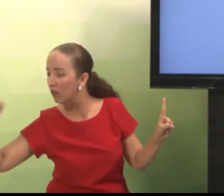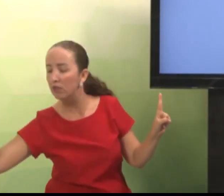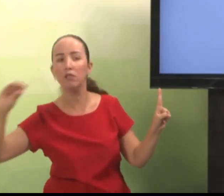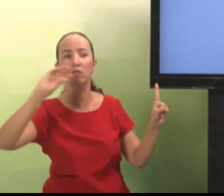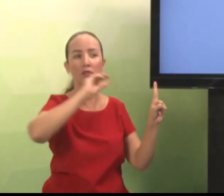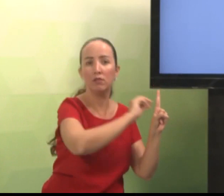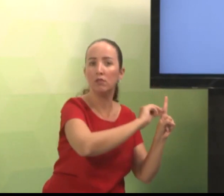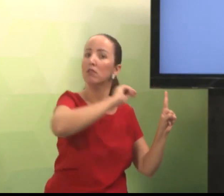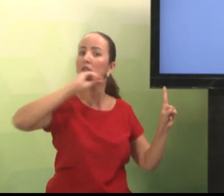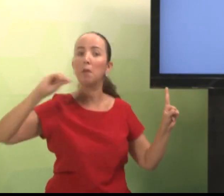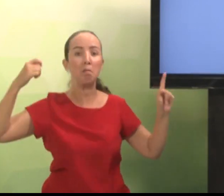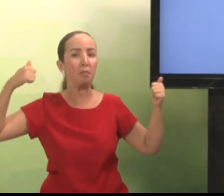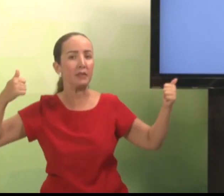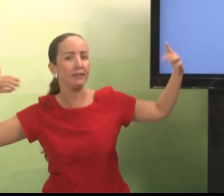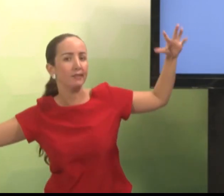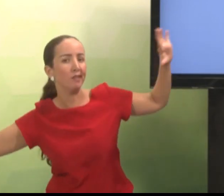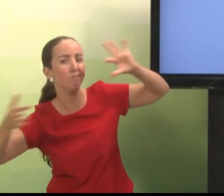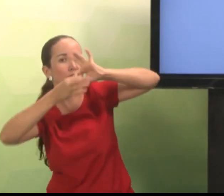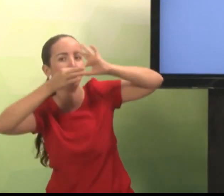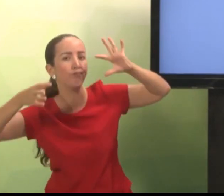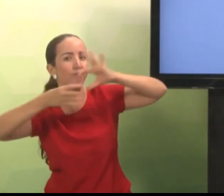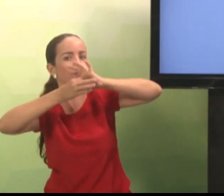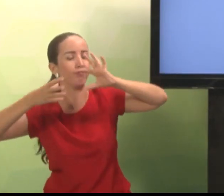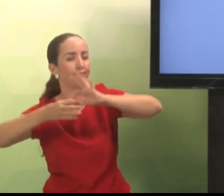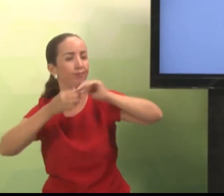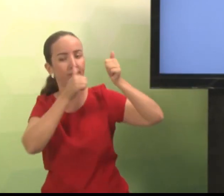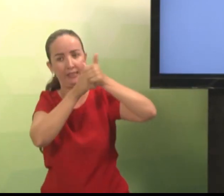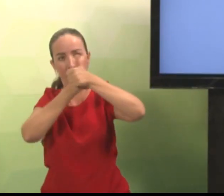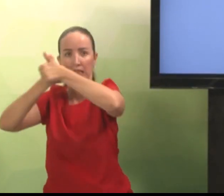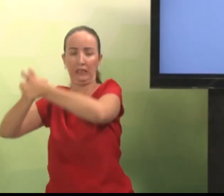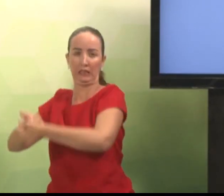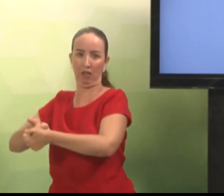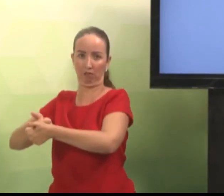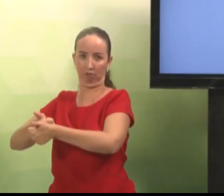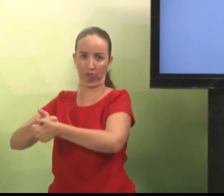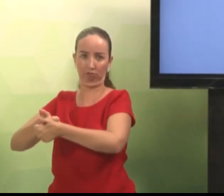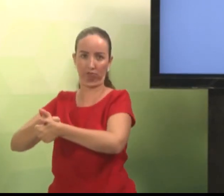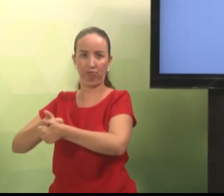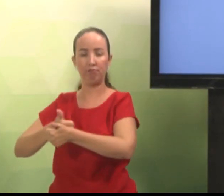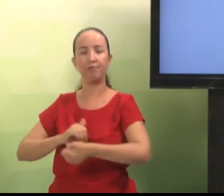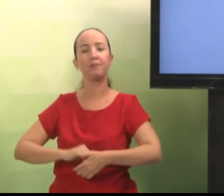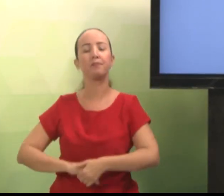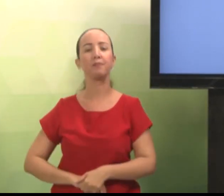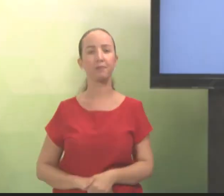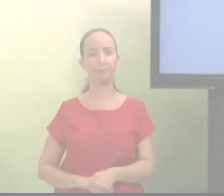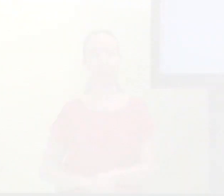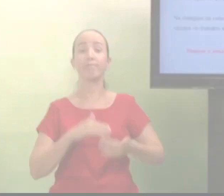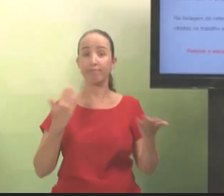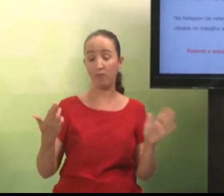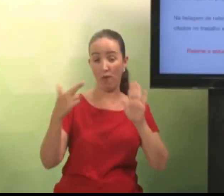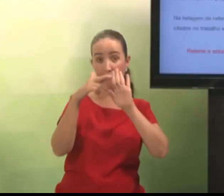Outro autor. E vai fazendo essa referência. Essa relação nas referências. Ok? Tem que acompanhar o seu texto.